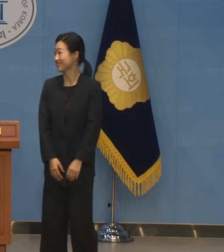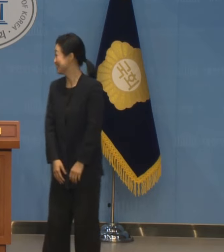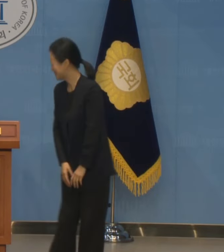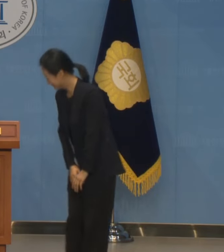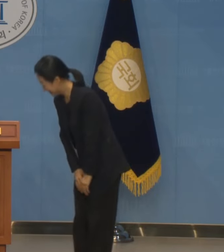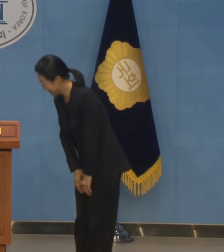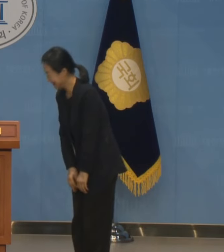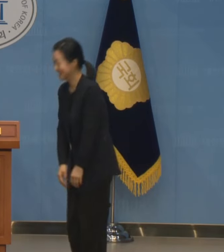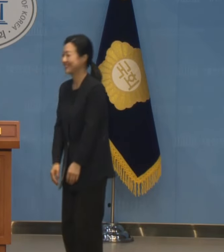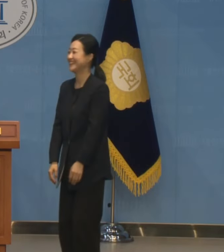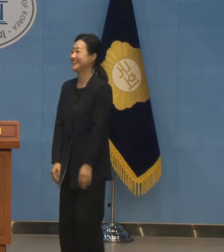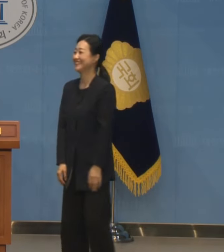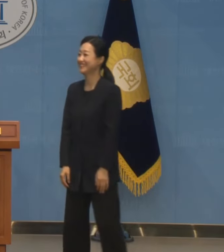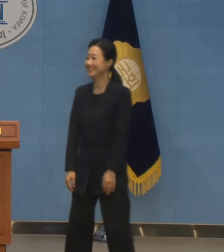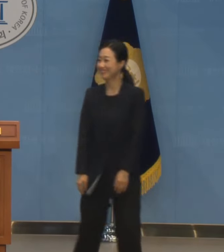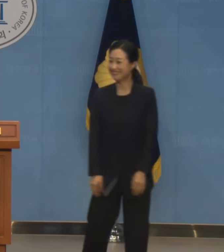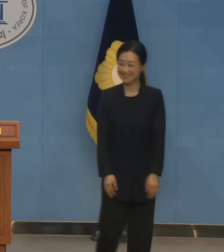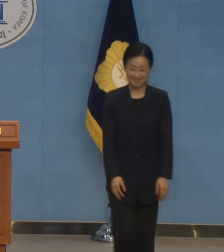고생하셨습니다